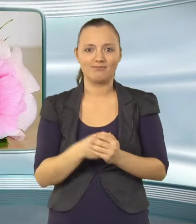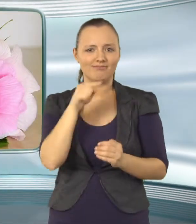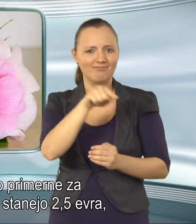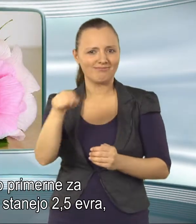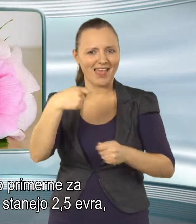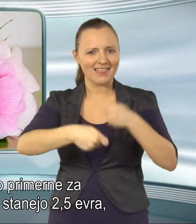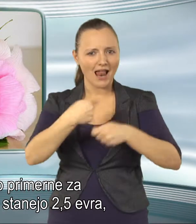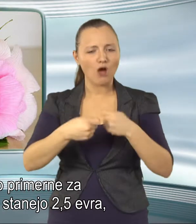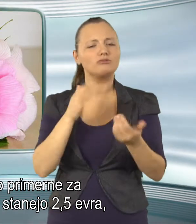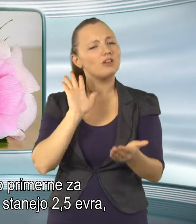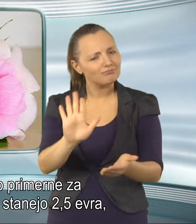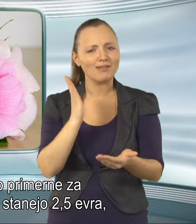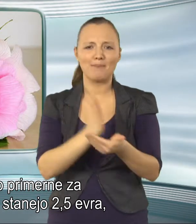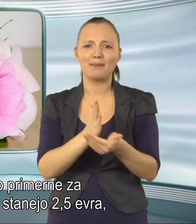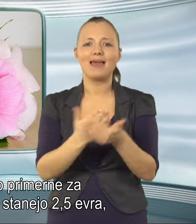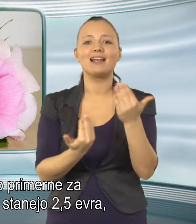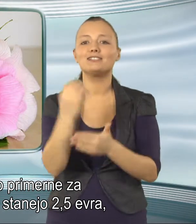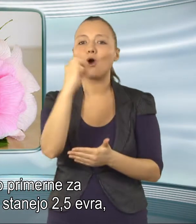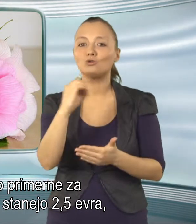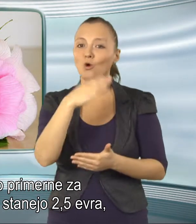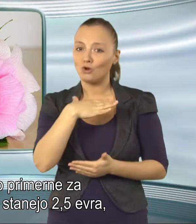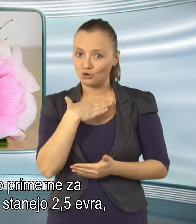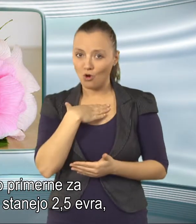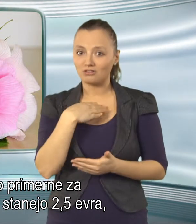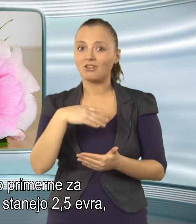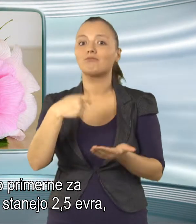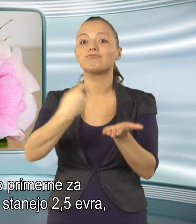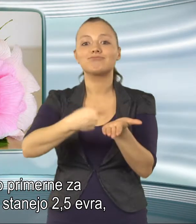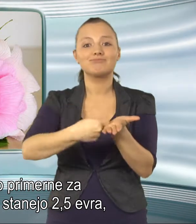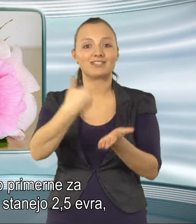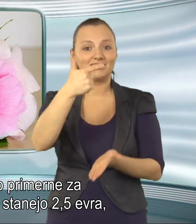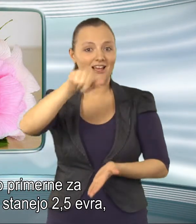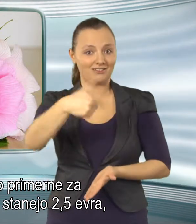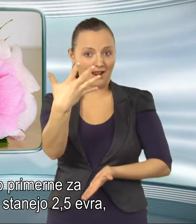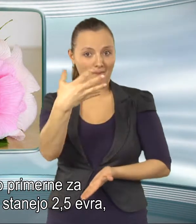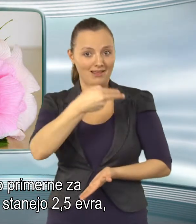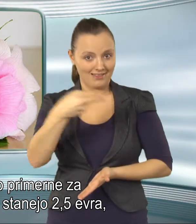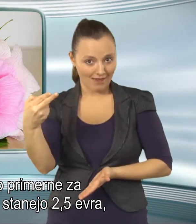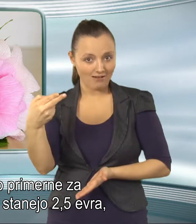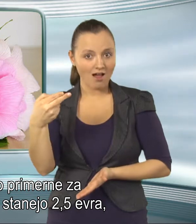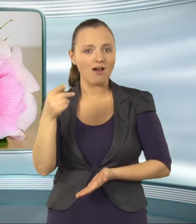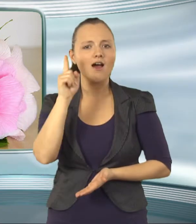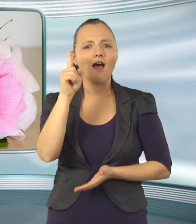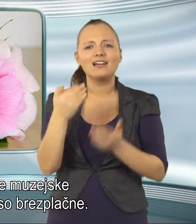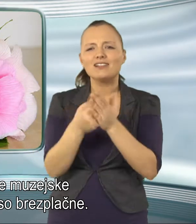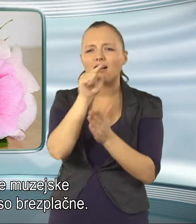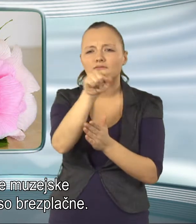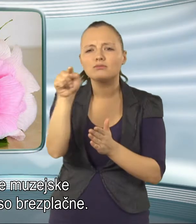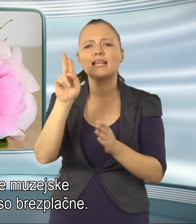Delavnico so primerne za osnovno šolce in stanejo 2,5 evra, za imetnike muzejske izkaznice pa so